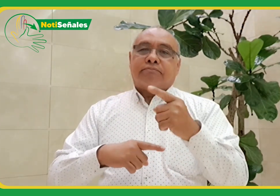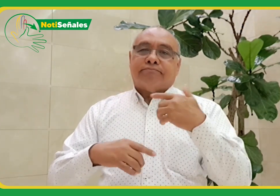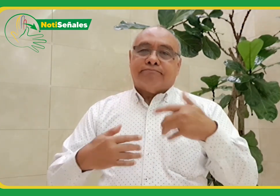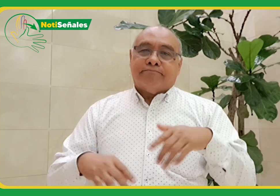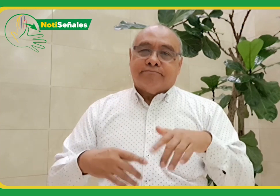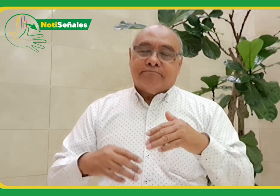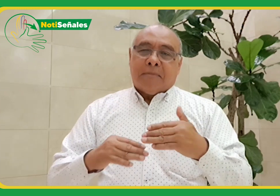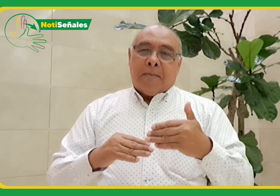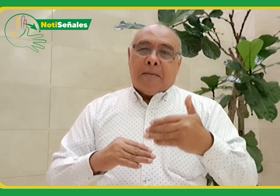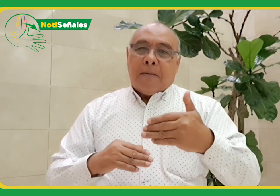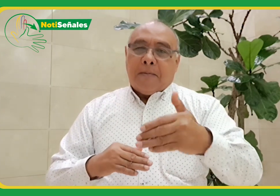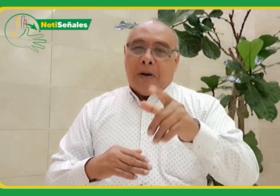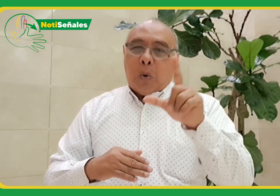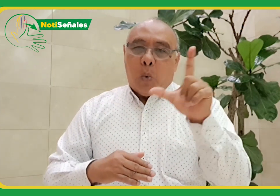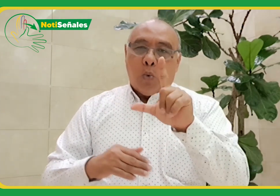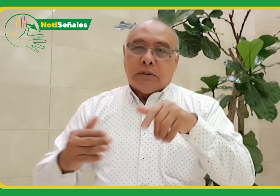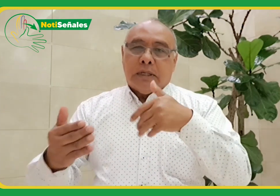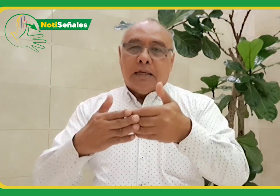el lunes hasta el sábado de esta semana